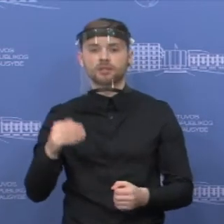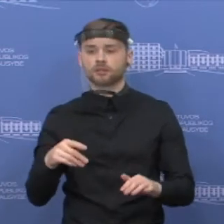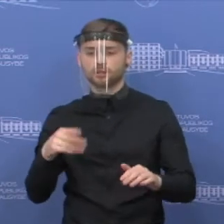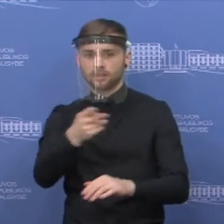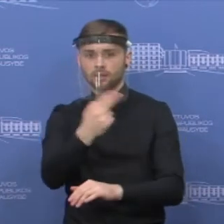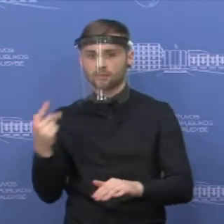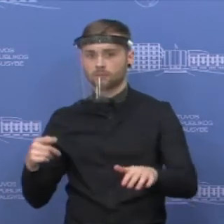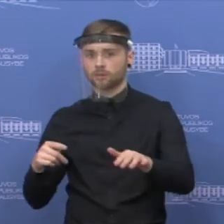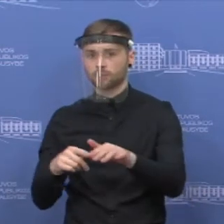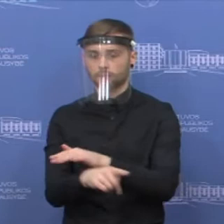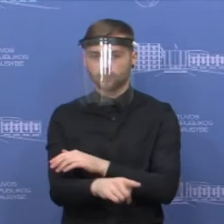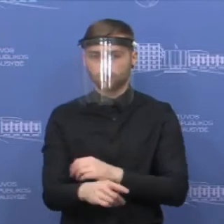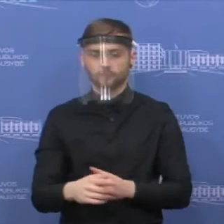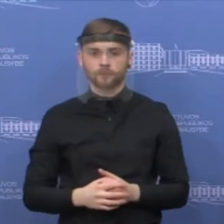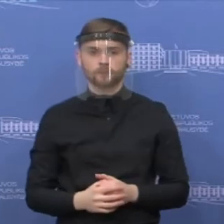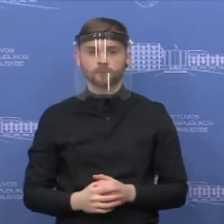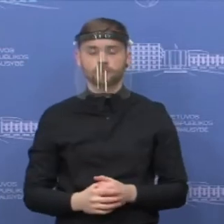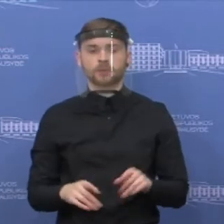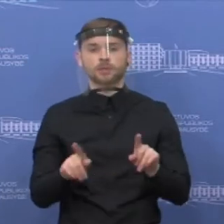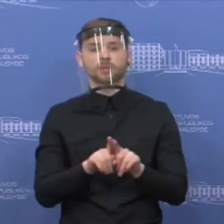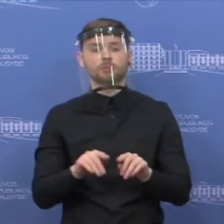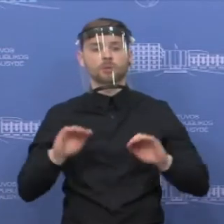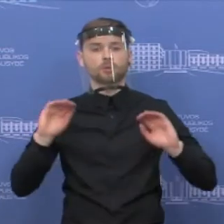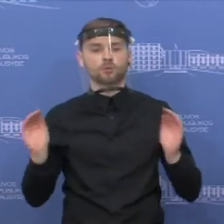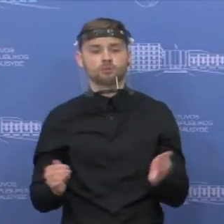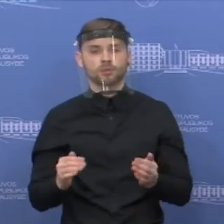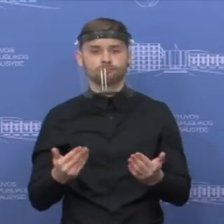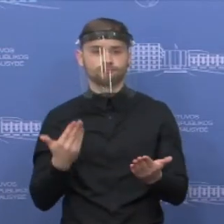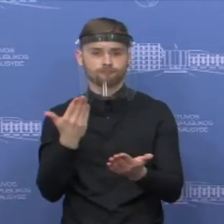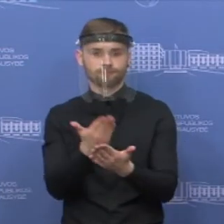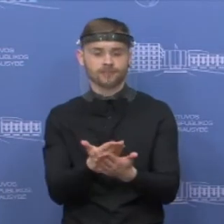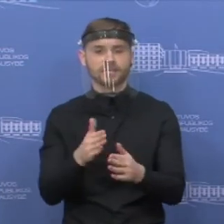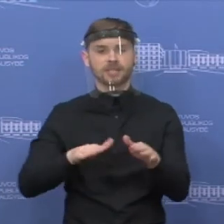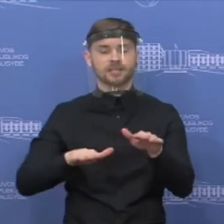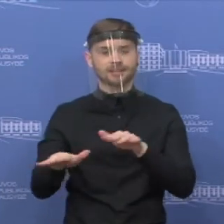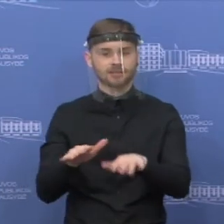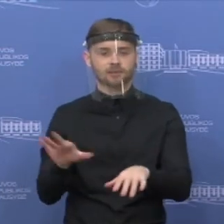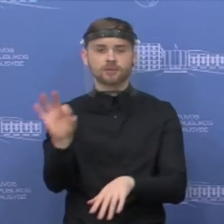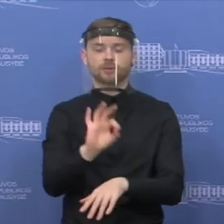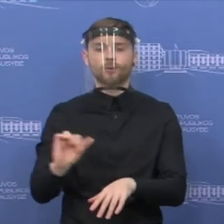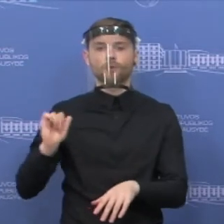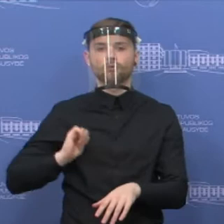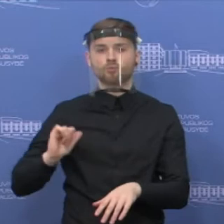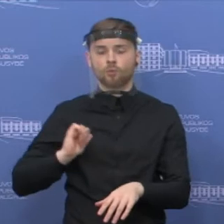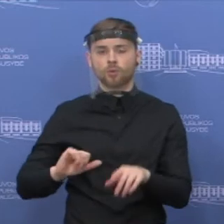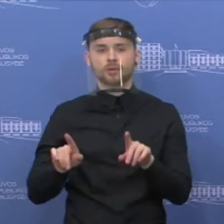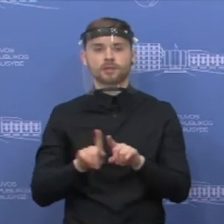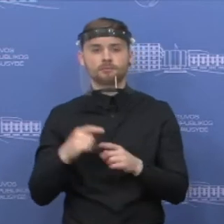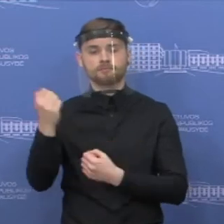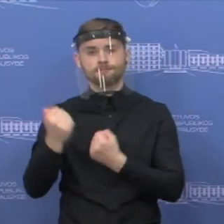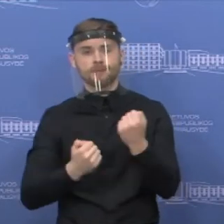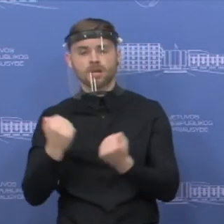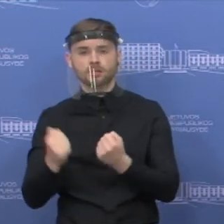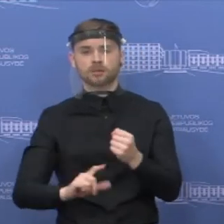teritorijos. Labai trumpai norėčiau pristatyti situaciją dėl asmenų ir transportų priemonių